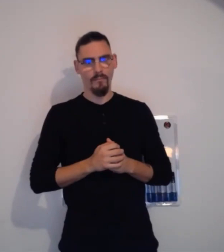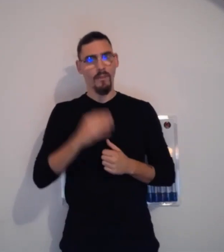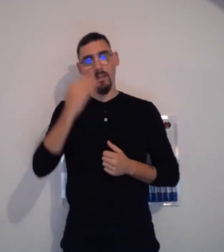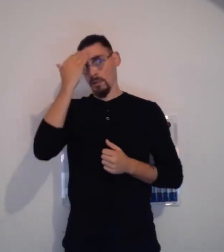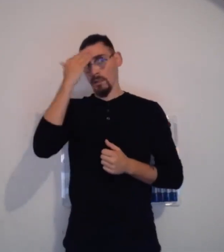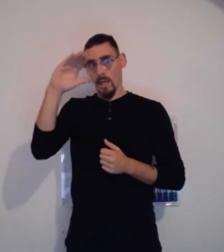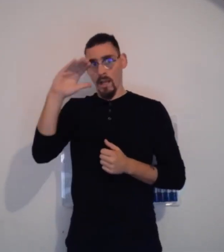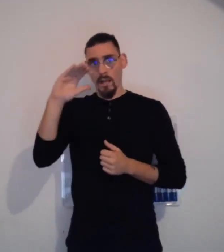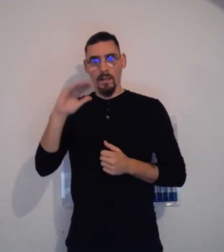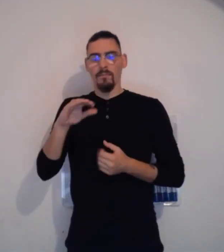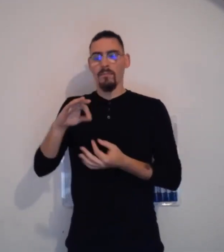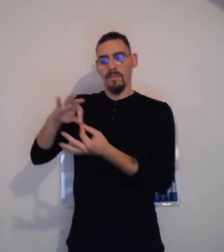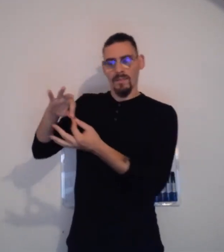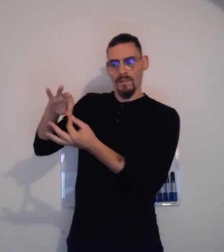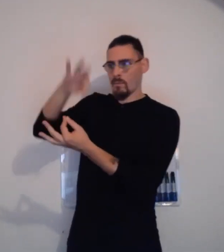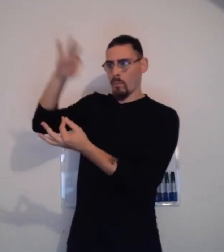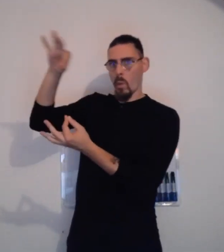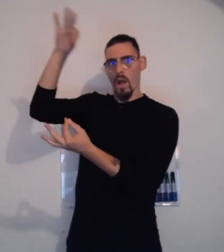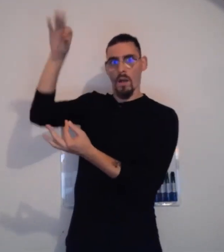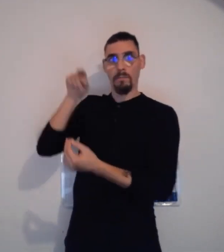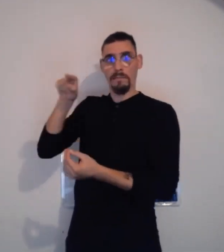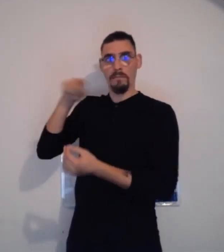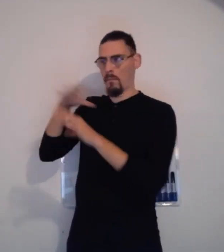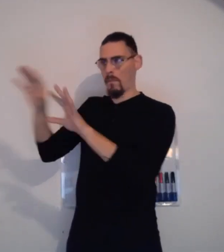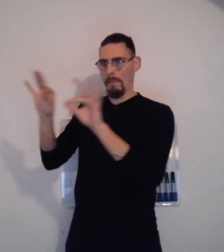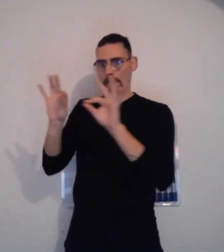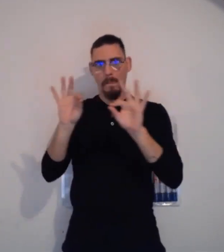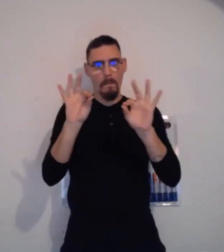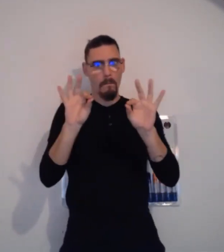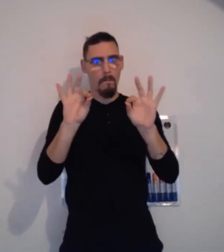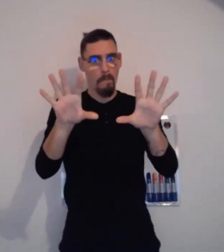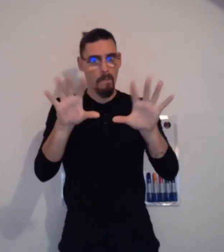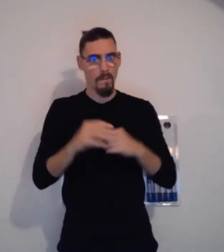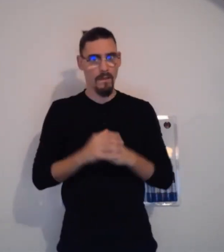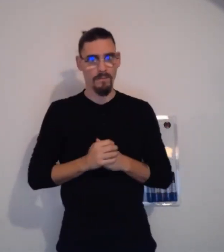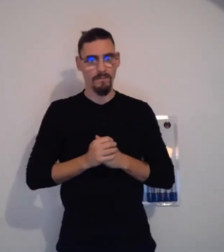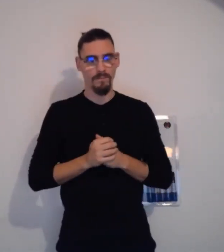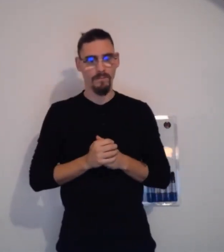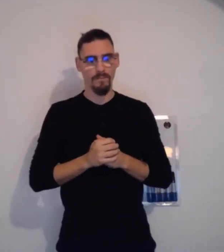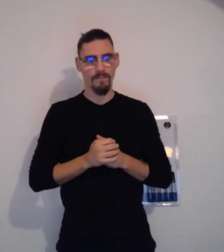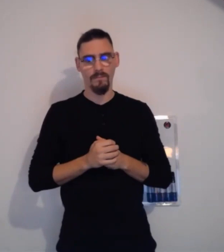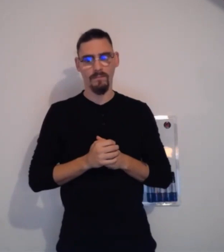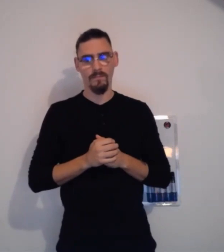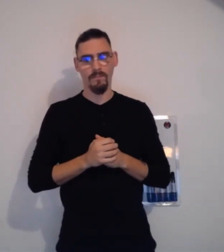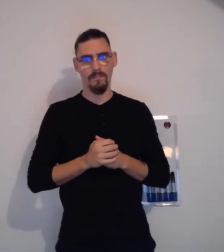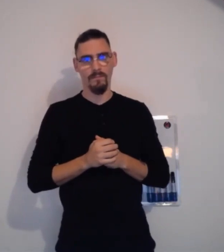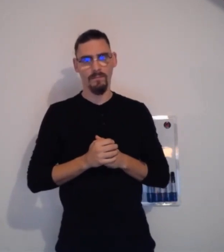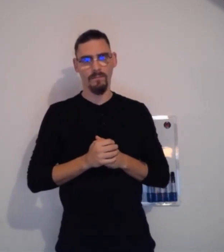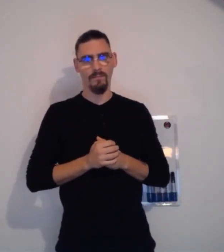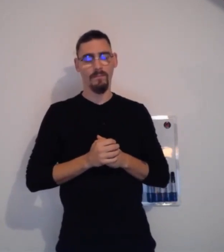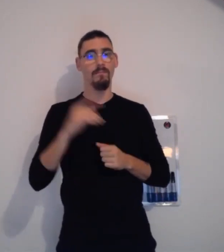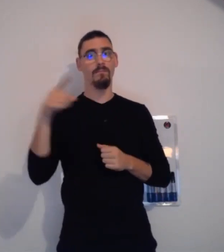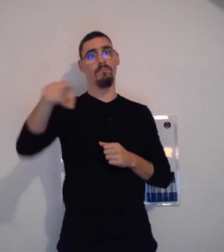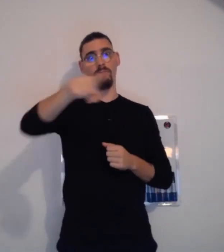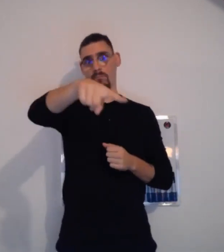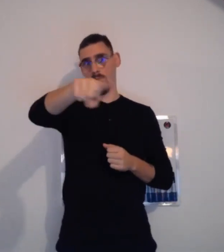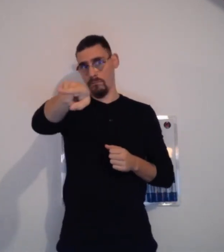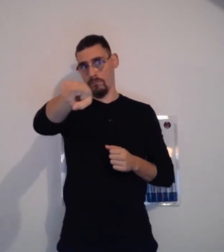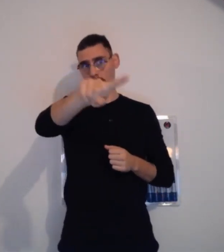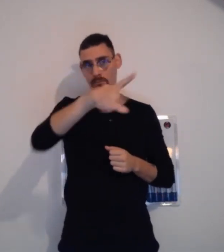Eh bien, justement, ce qu'il faut savoir, je vais vous prendre une petite phrase assez spirituelle que j'ai trouvée dans un